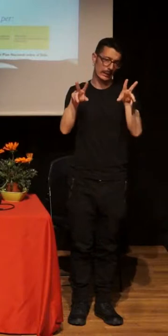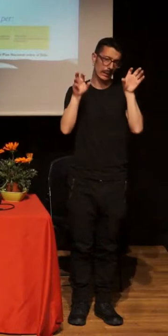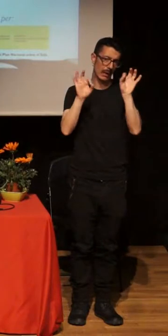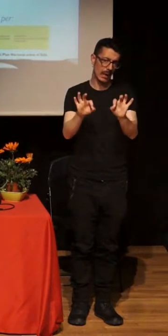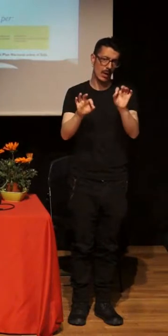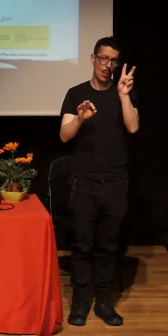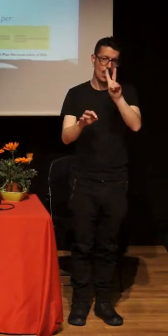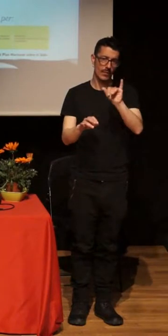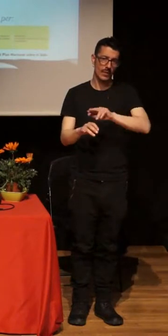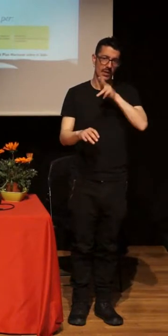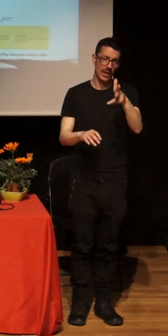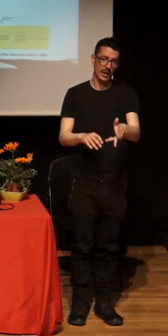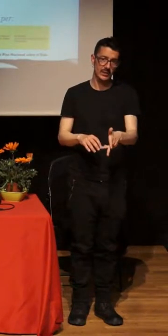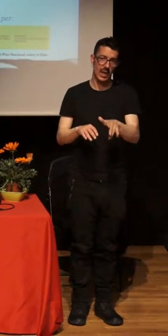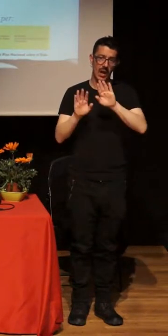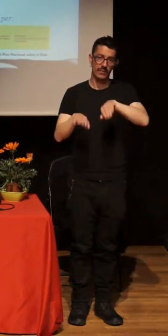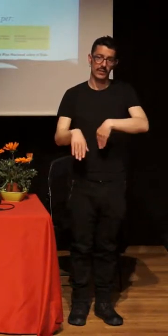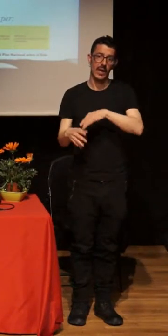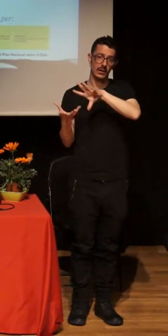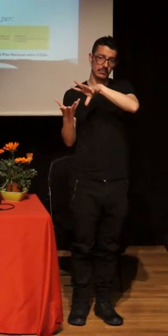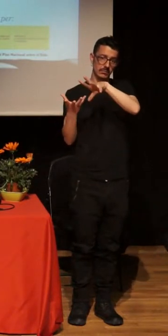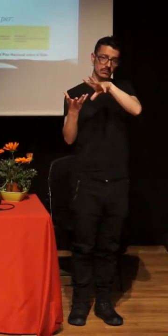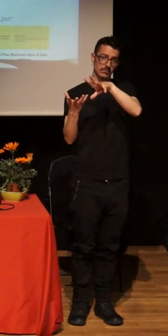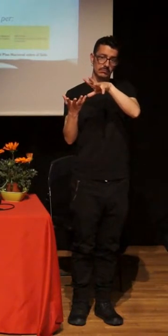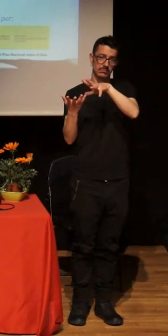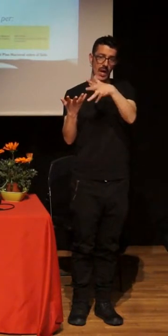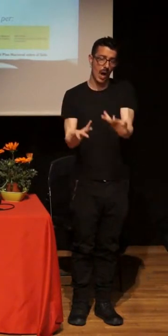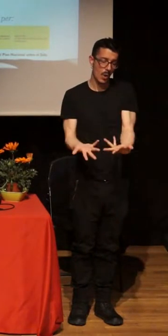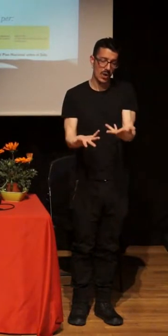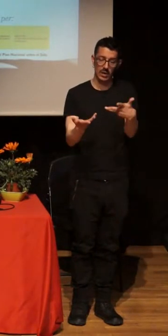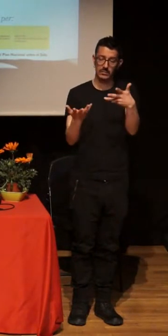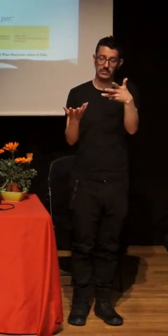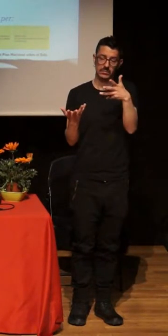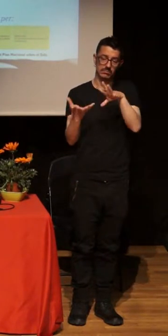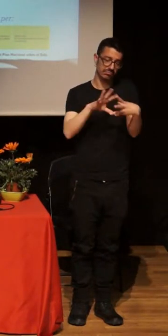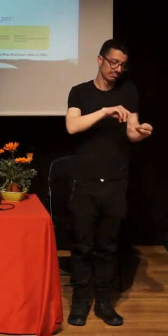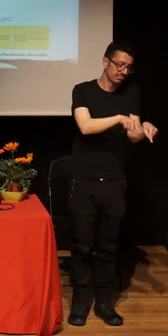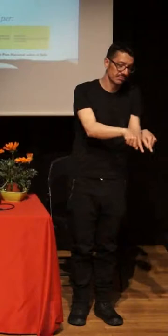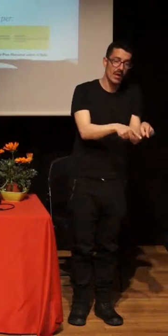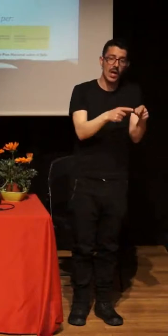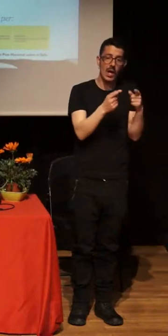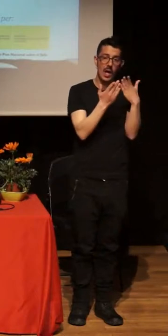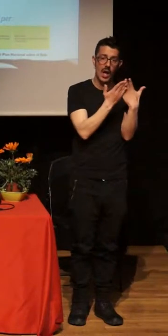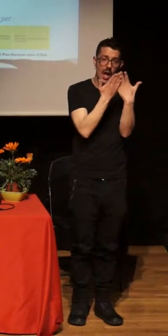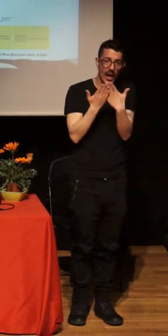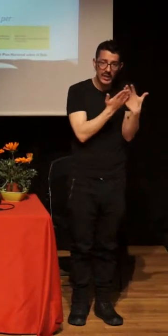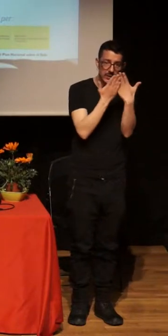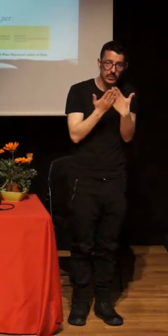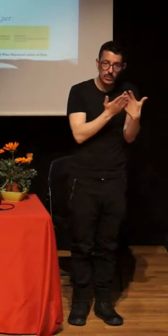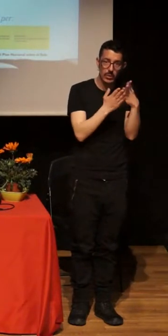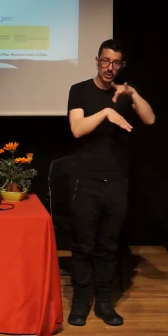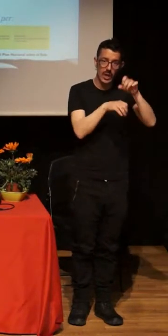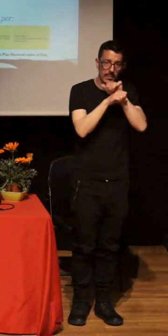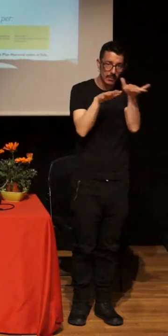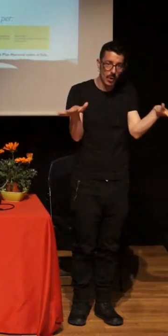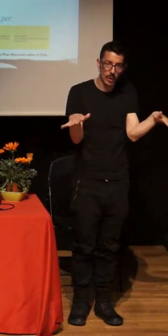estudios epidemiológicos, estamos hablando básicamente siempre de reducción de la epidemia, de reducción de